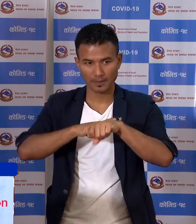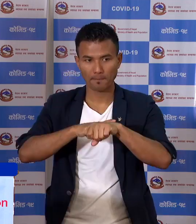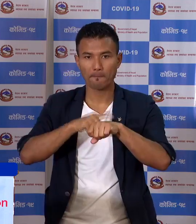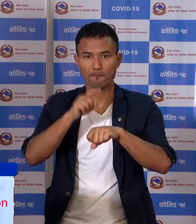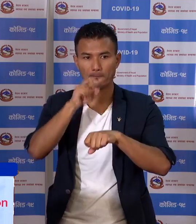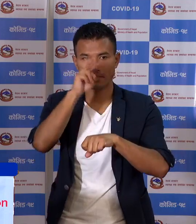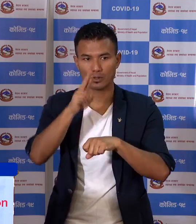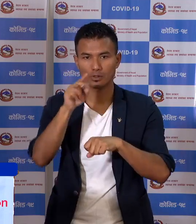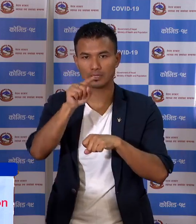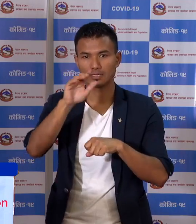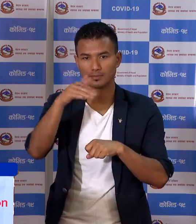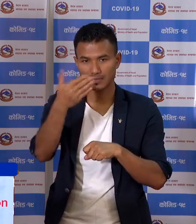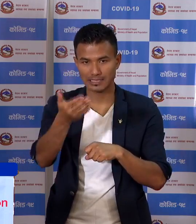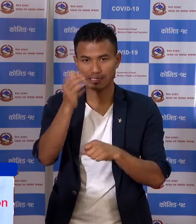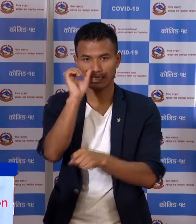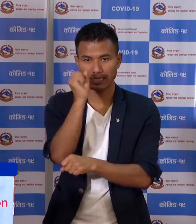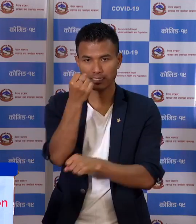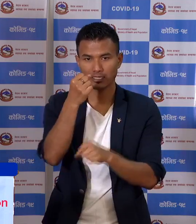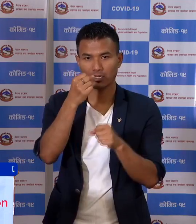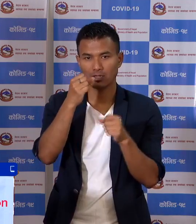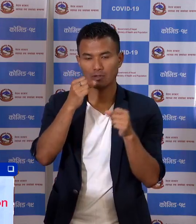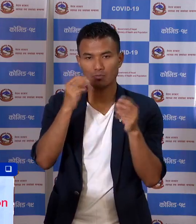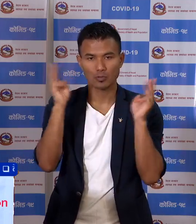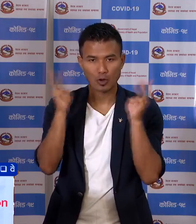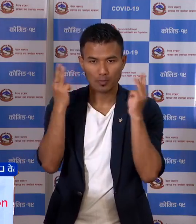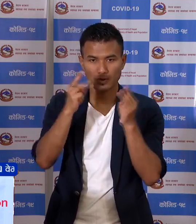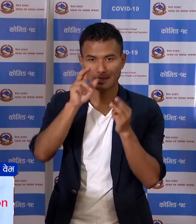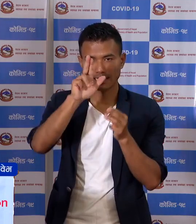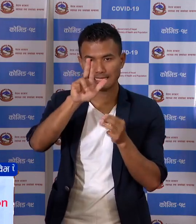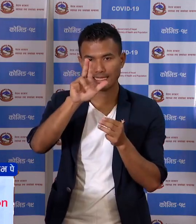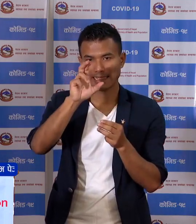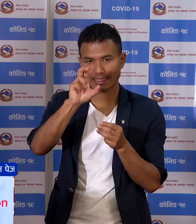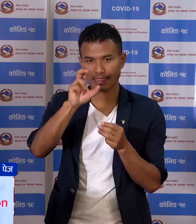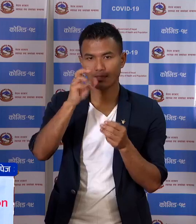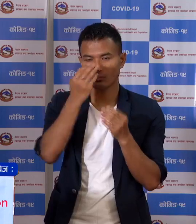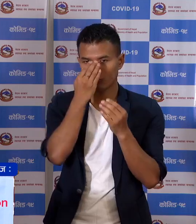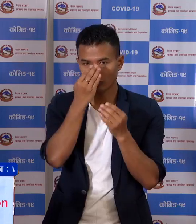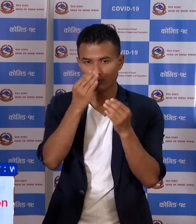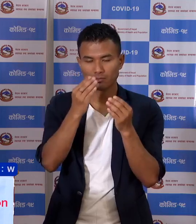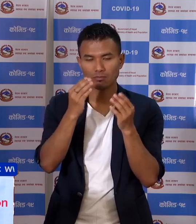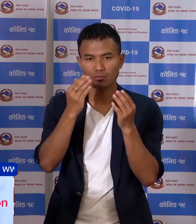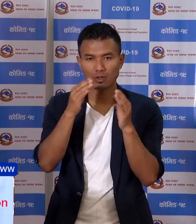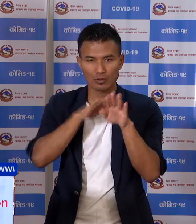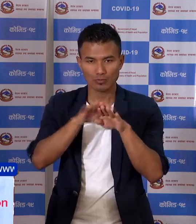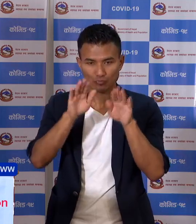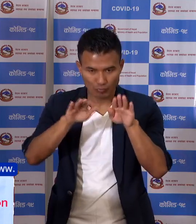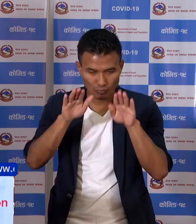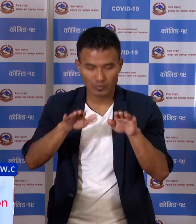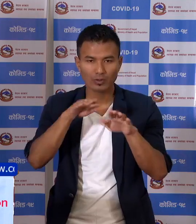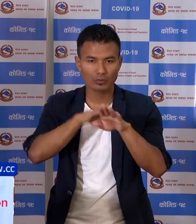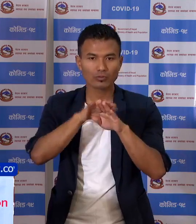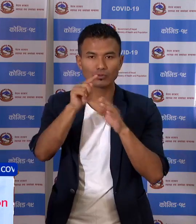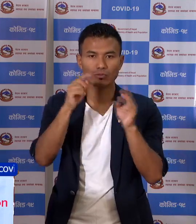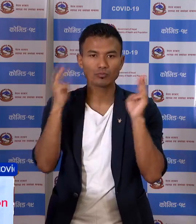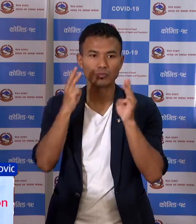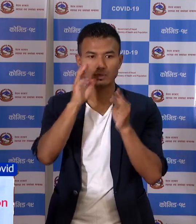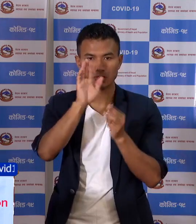रस्वोपस्चात राष्टिप पर्व इद छा लगत्तै सो अबसर मा